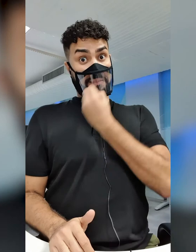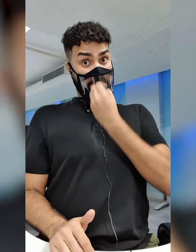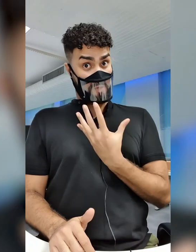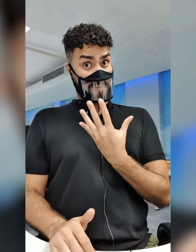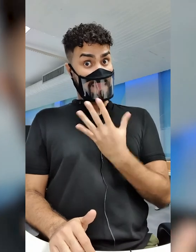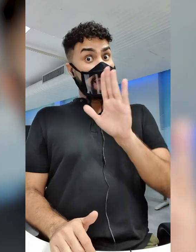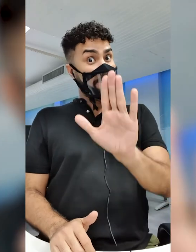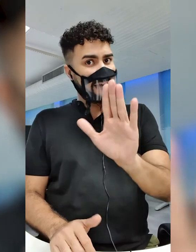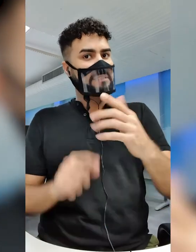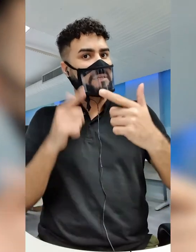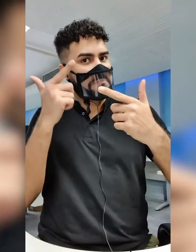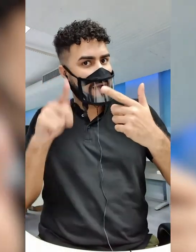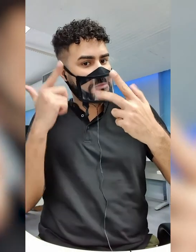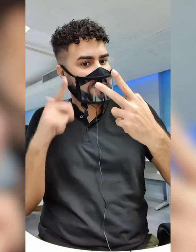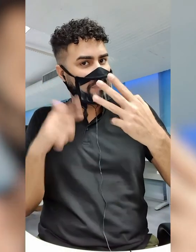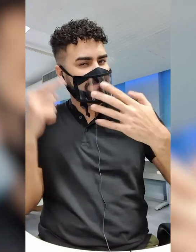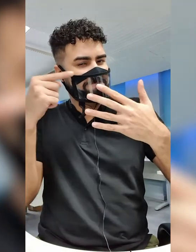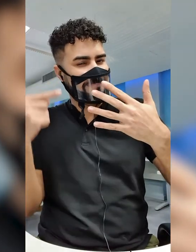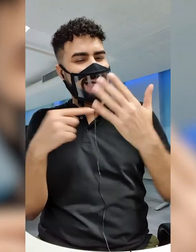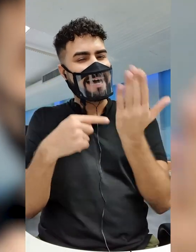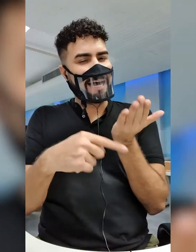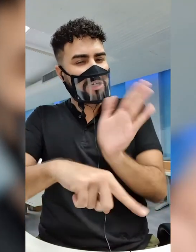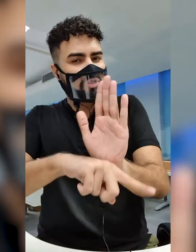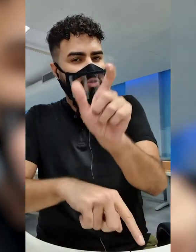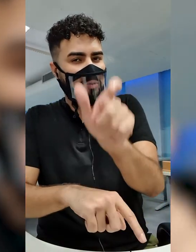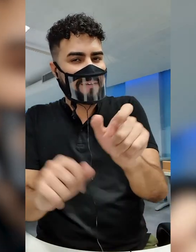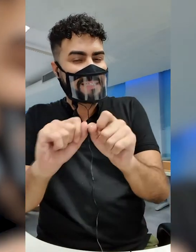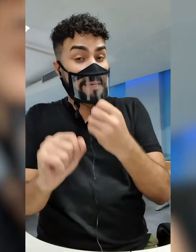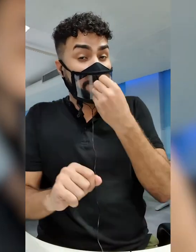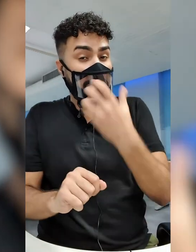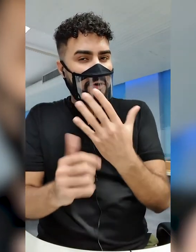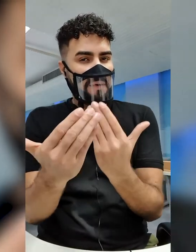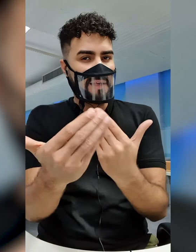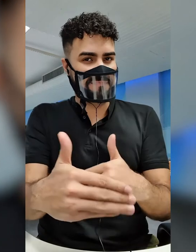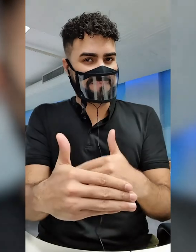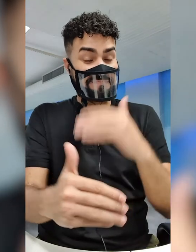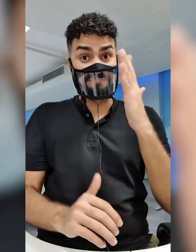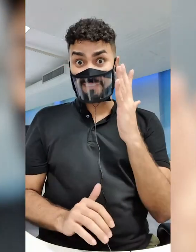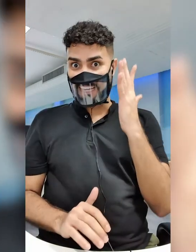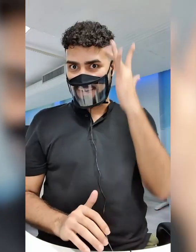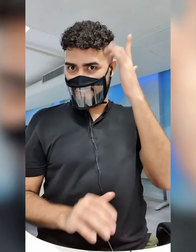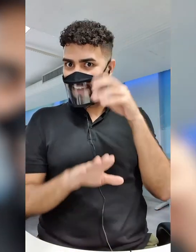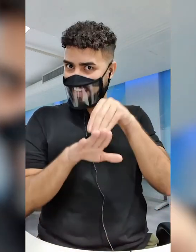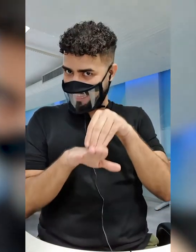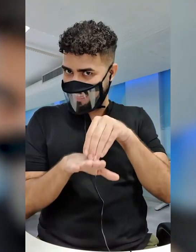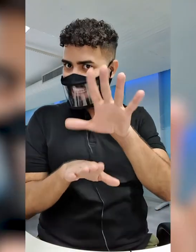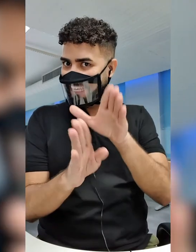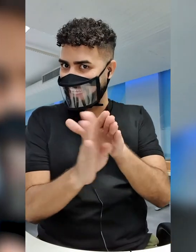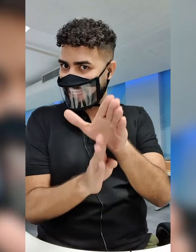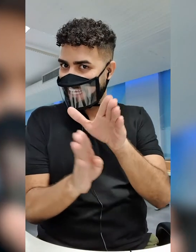outros fatores que também ajudam o candidato a fazer um bom exame. Amanhã, nós vamos aprender algumas dicas sobre